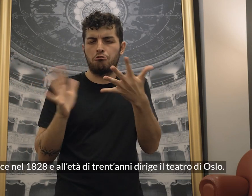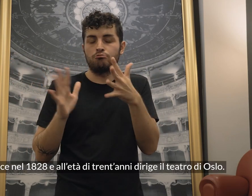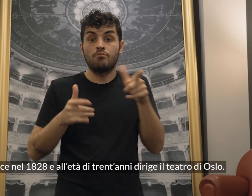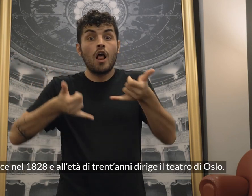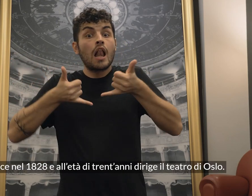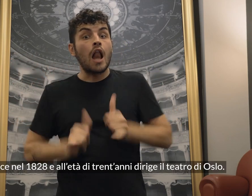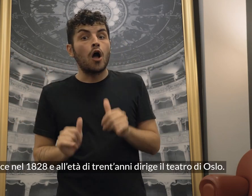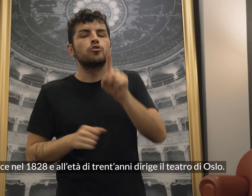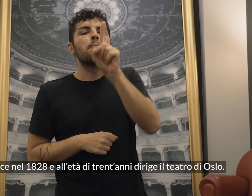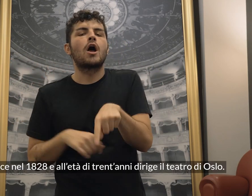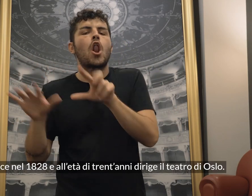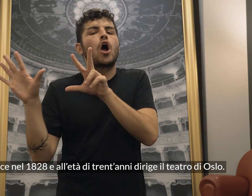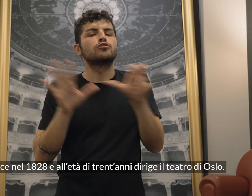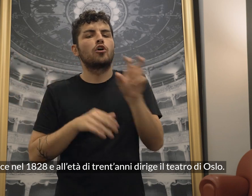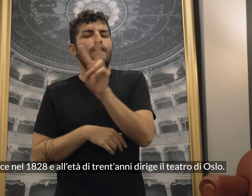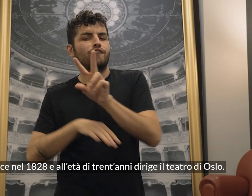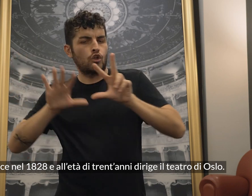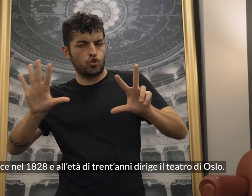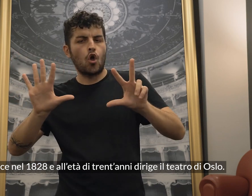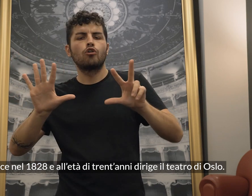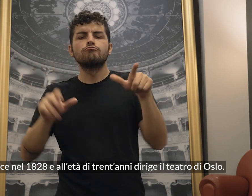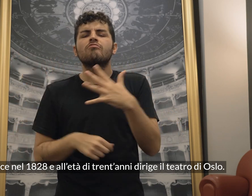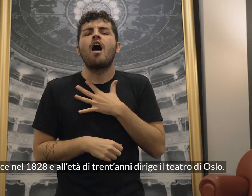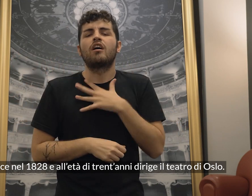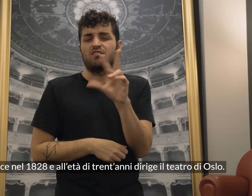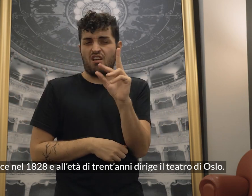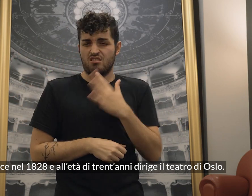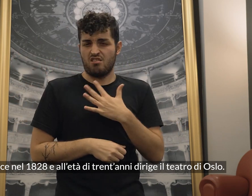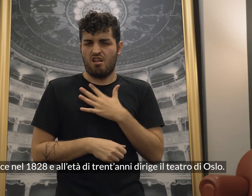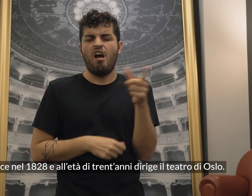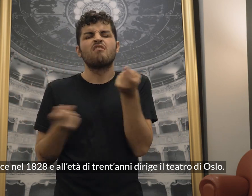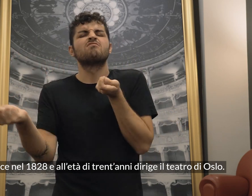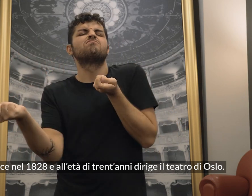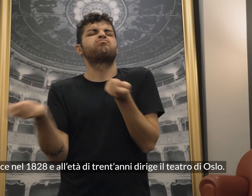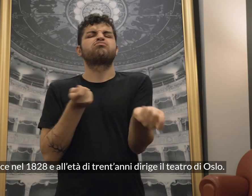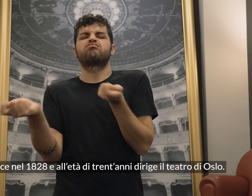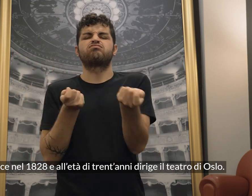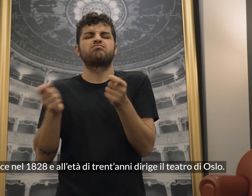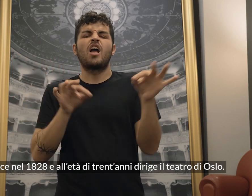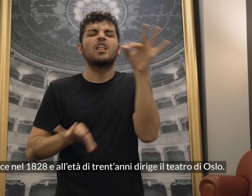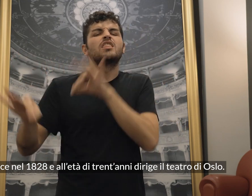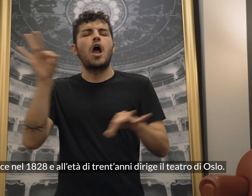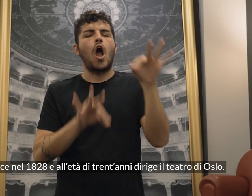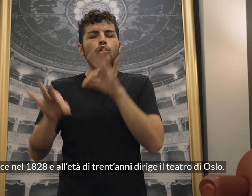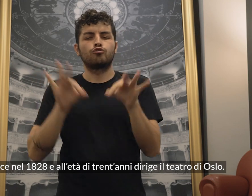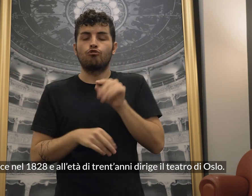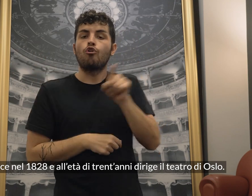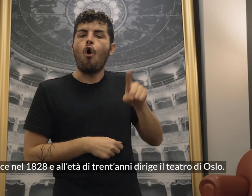Nasce nel 1828 e all'età di 30 anni dirige il Teatro di Oslo.